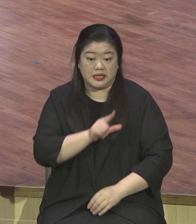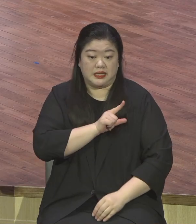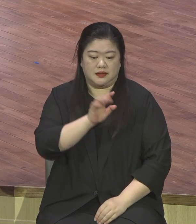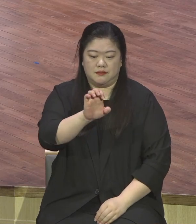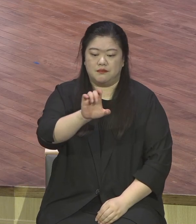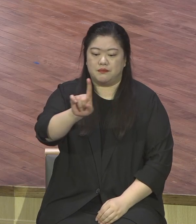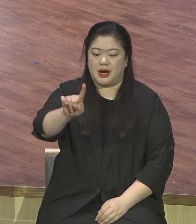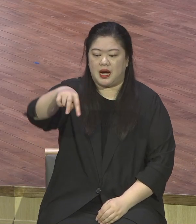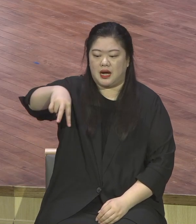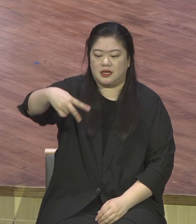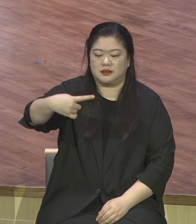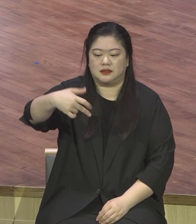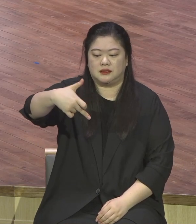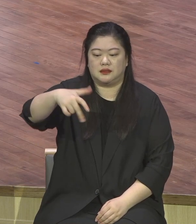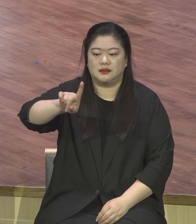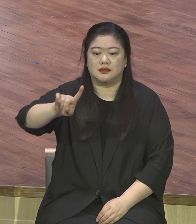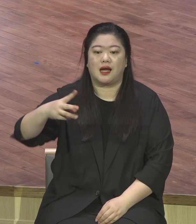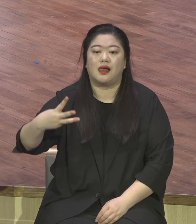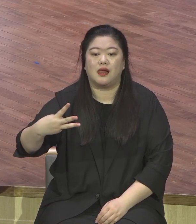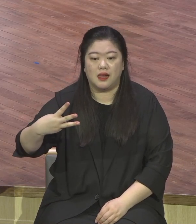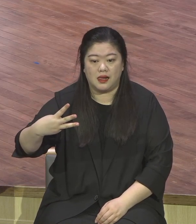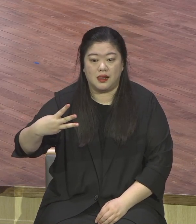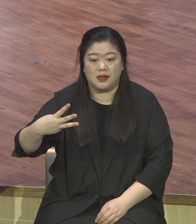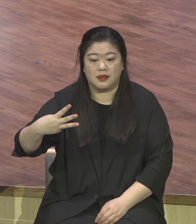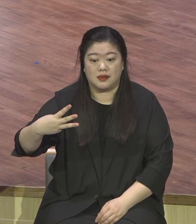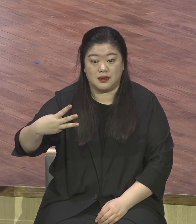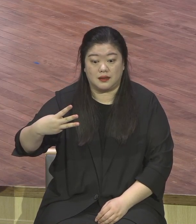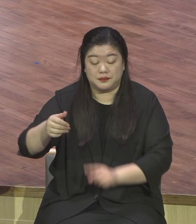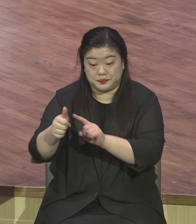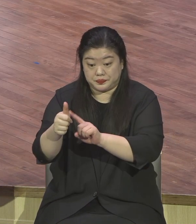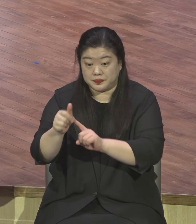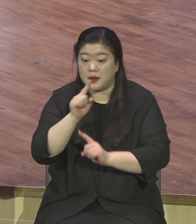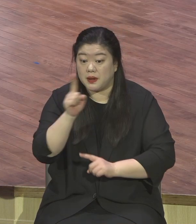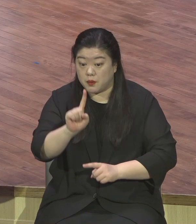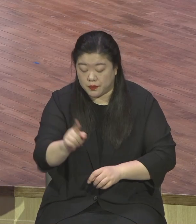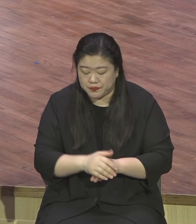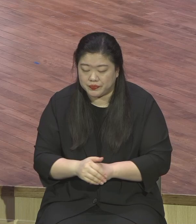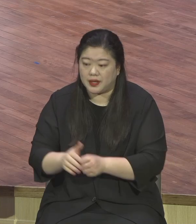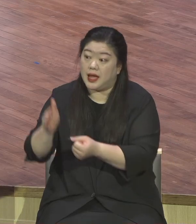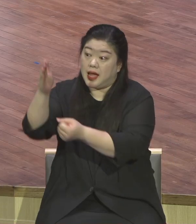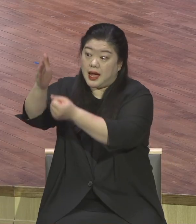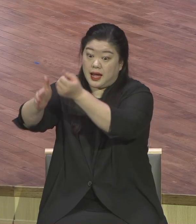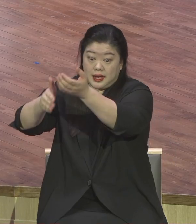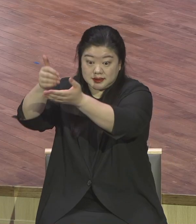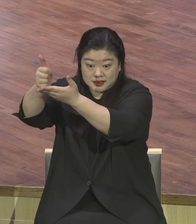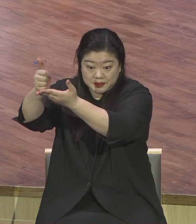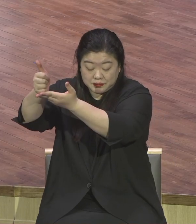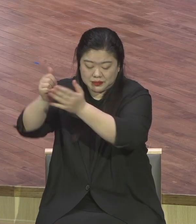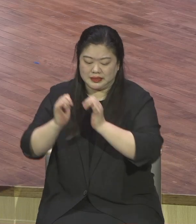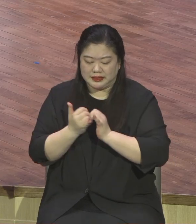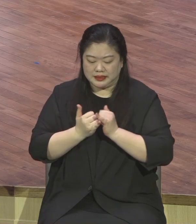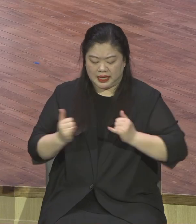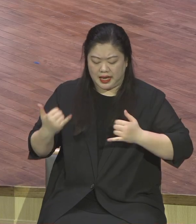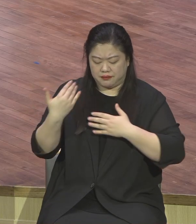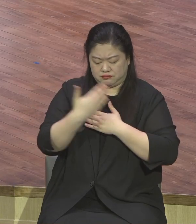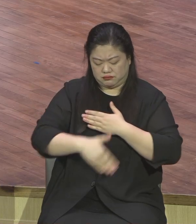과학자의 신학자의 그분이 이런 말 했어요 하나님이 인간에게 공허를 집어넣다 아무리 세상 것 다 가져도